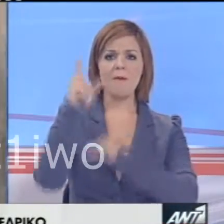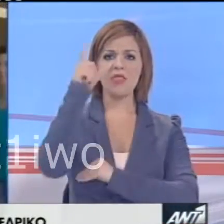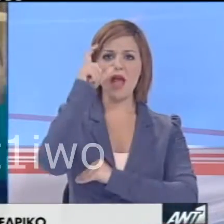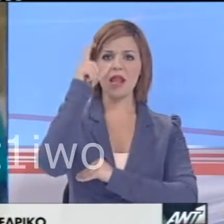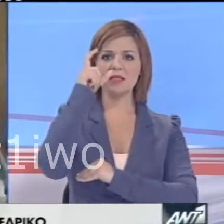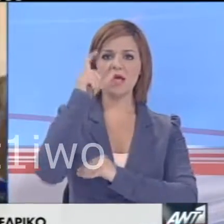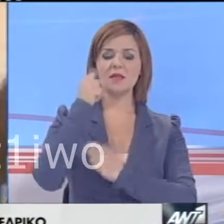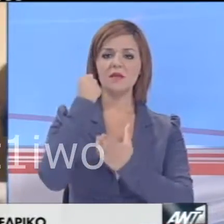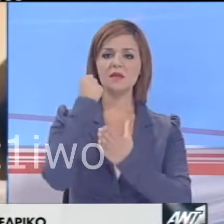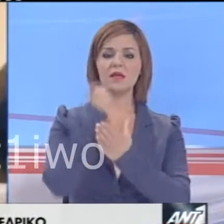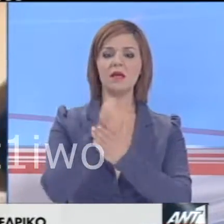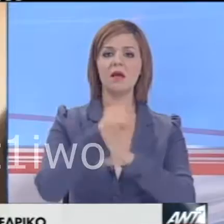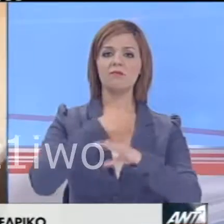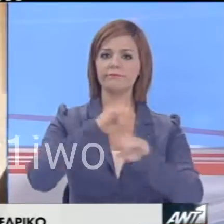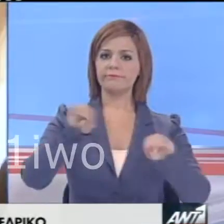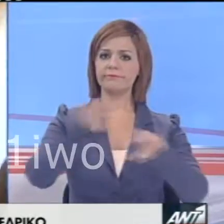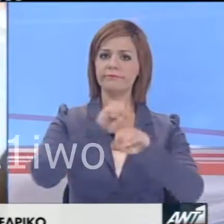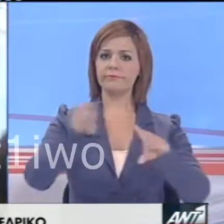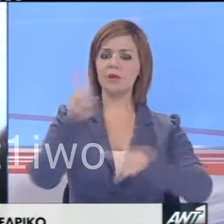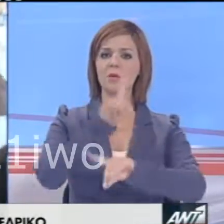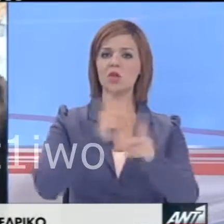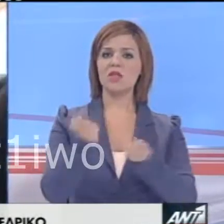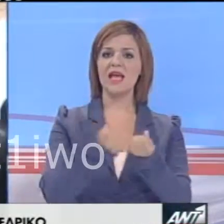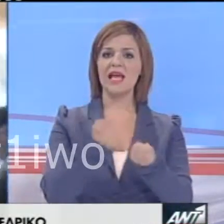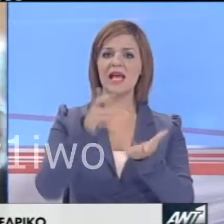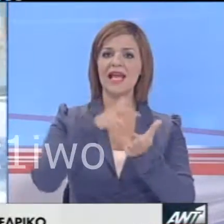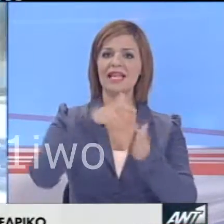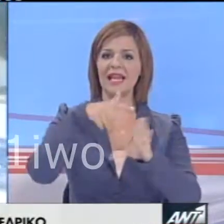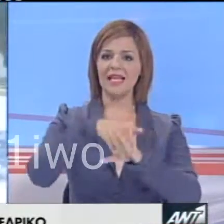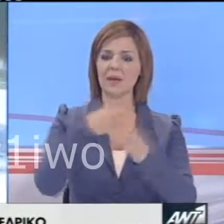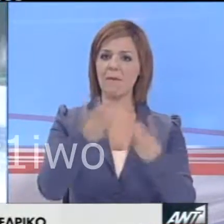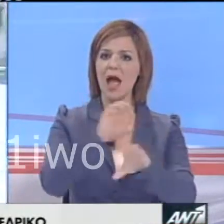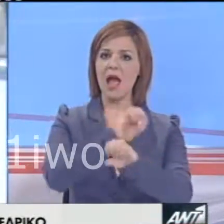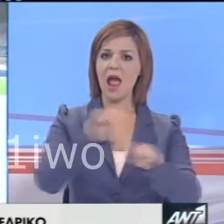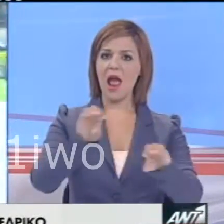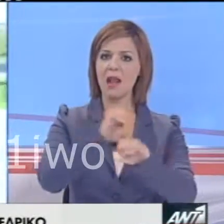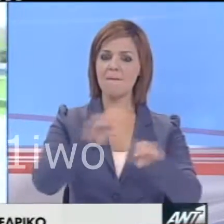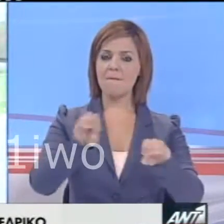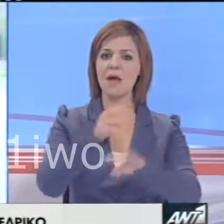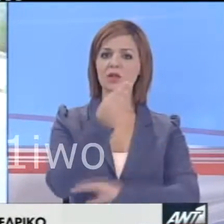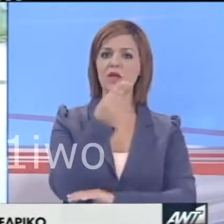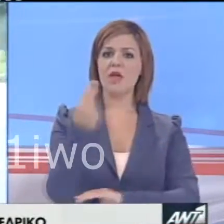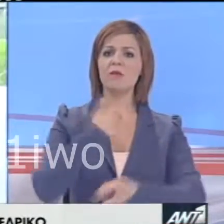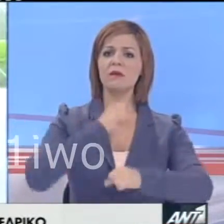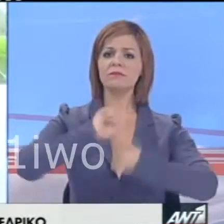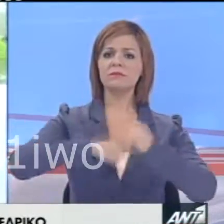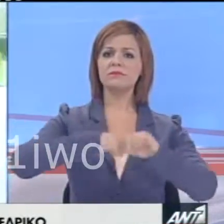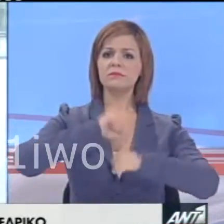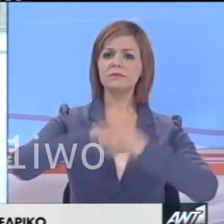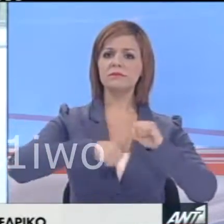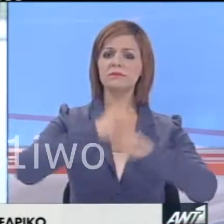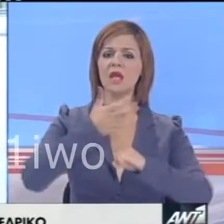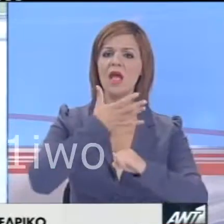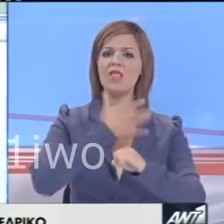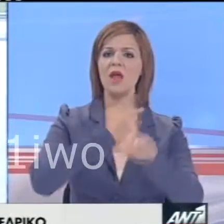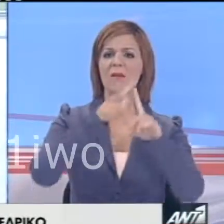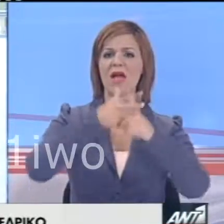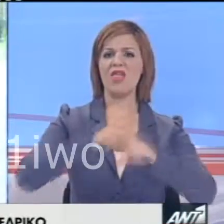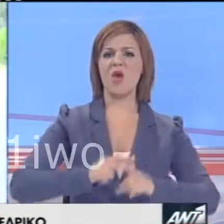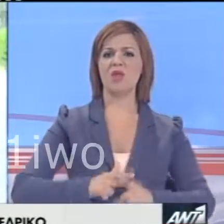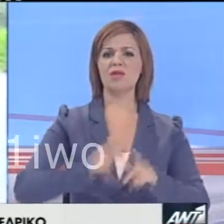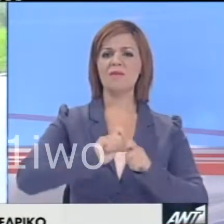και η ενημέρωση από τον διοικητή της Κεντρικής Τράπεζας για τις προσπάθειες για να εξέλθει του καθεστώδου